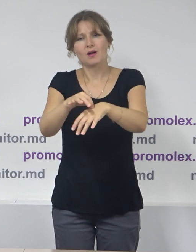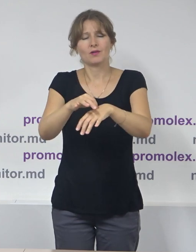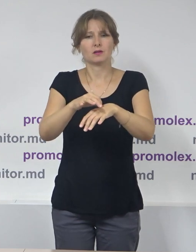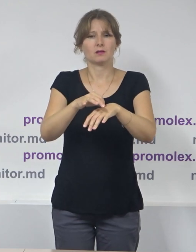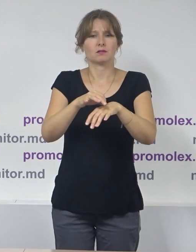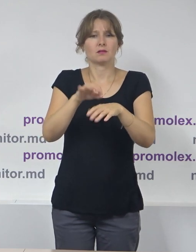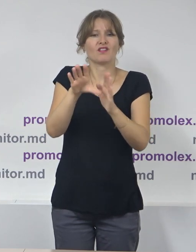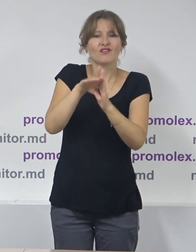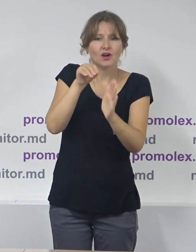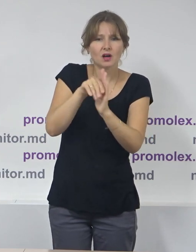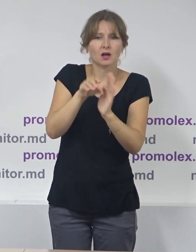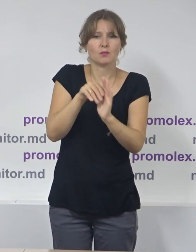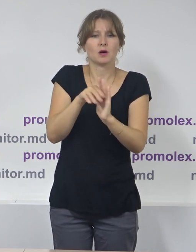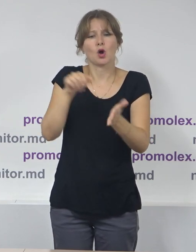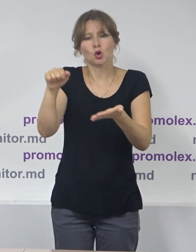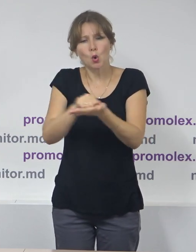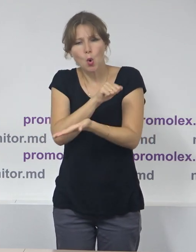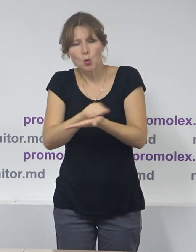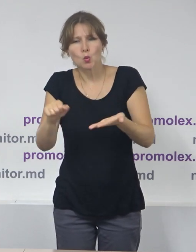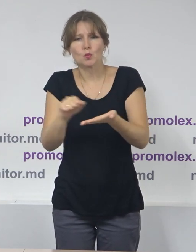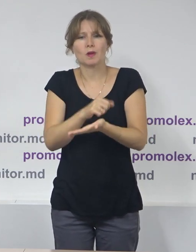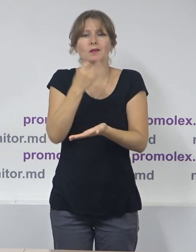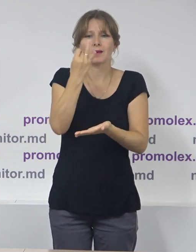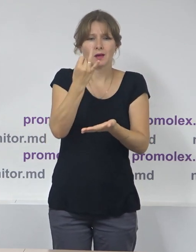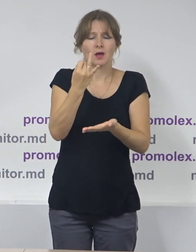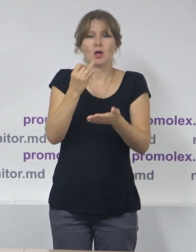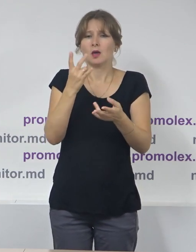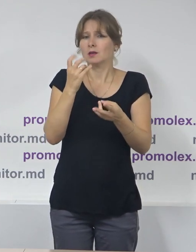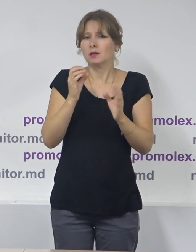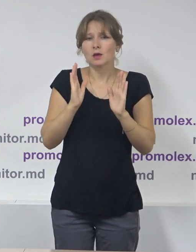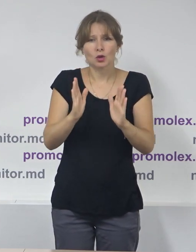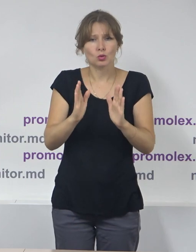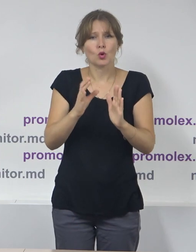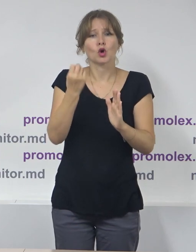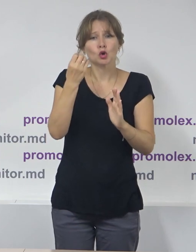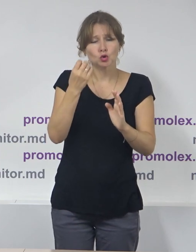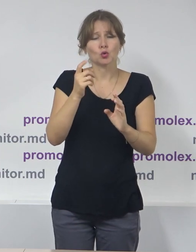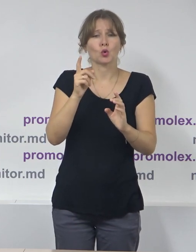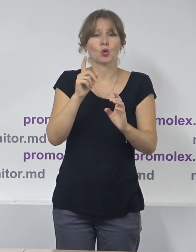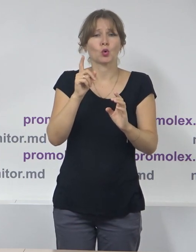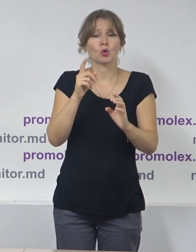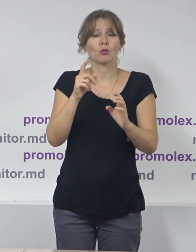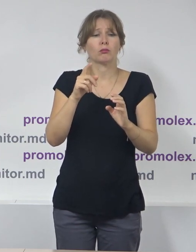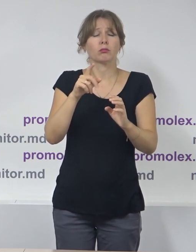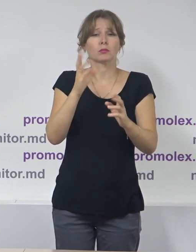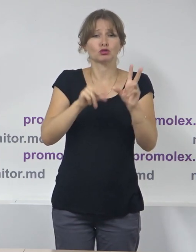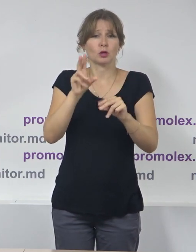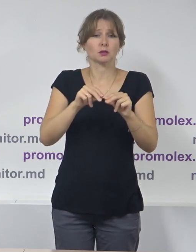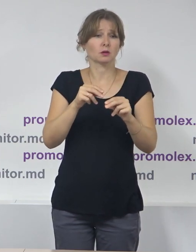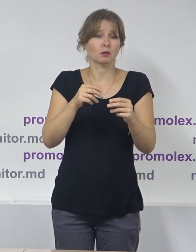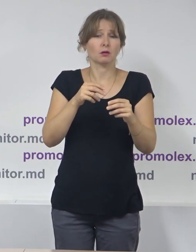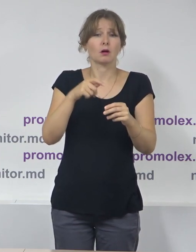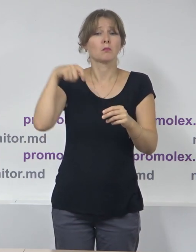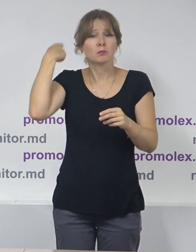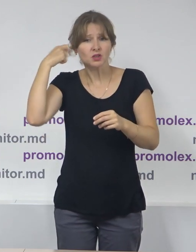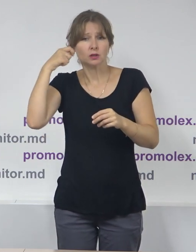locale, atât la secțiunea documentii de intrare, cât și în compartimentul dedicat a alegerilor locale generale de pe